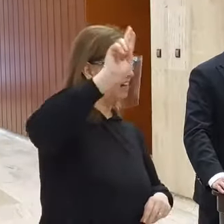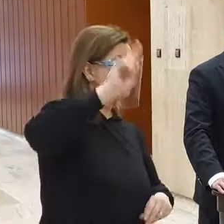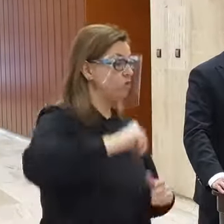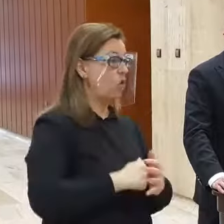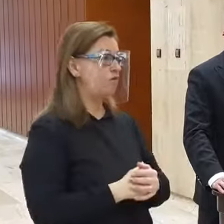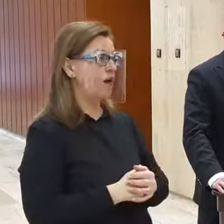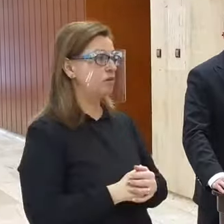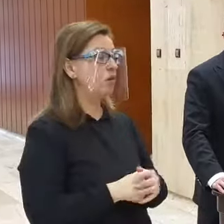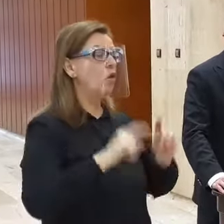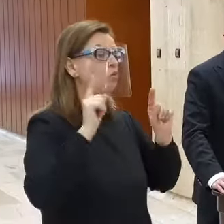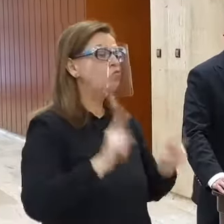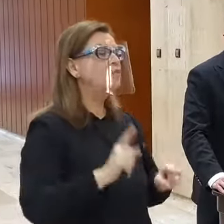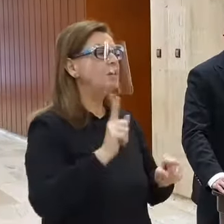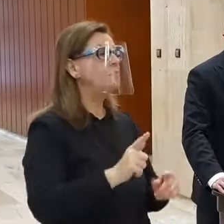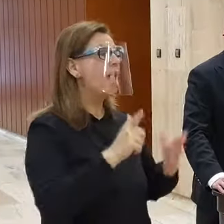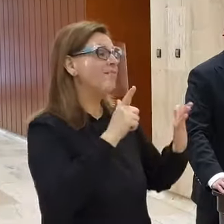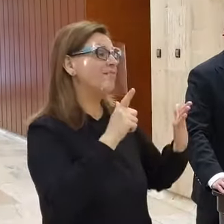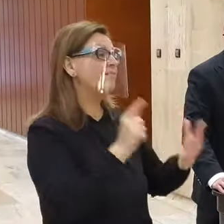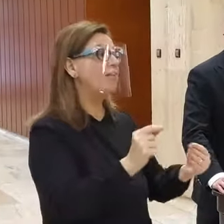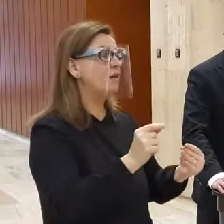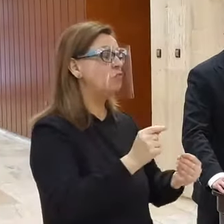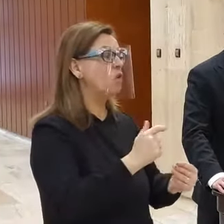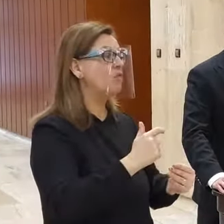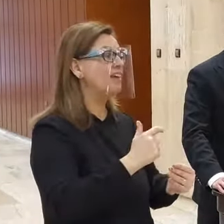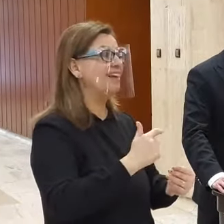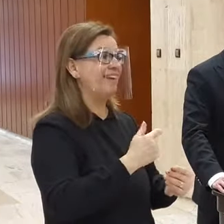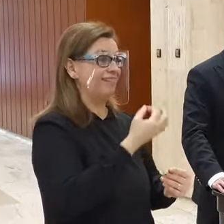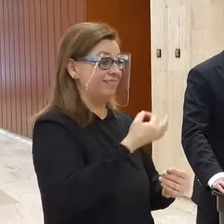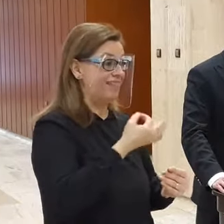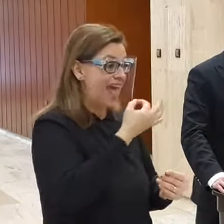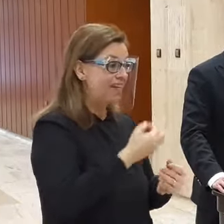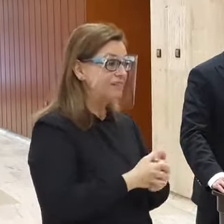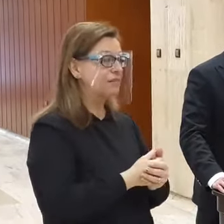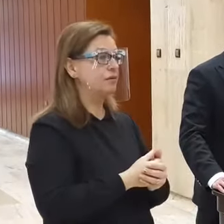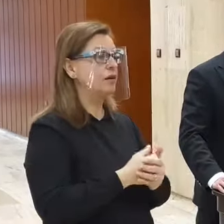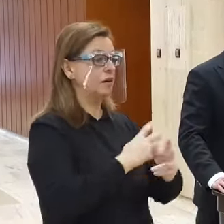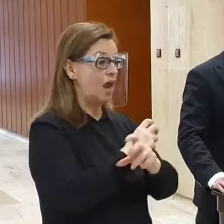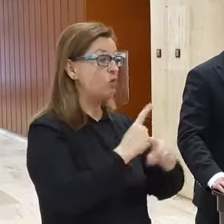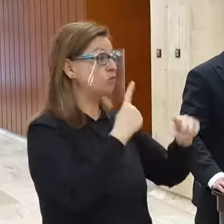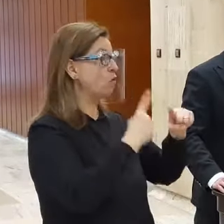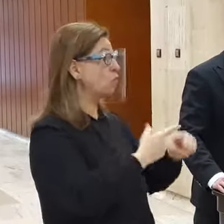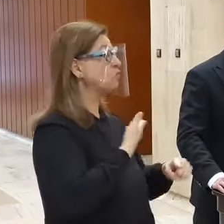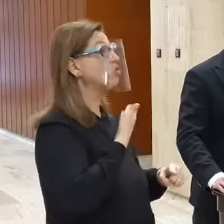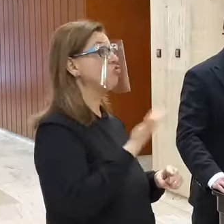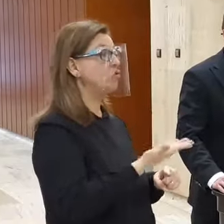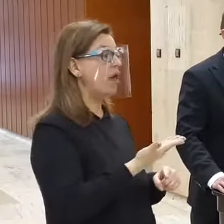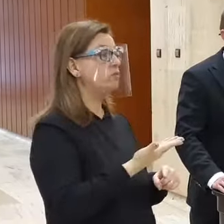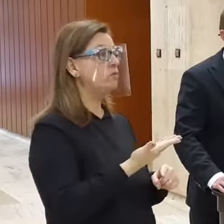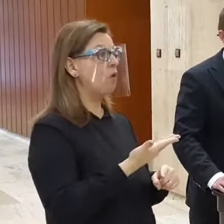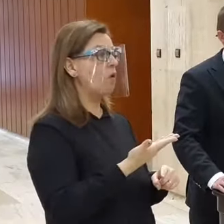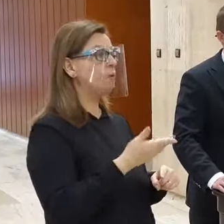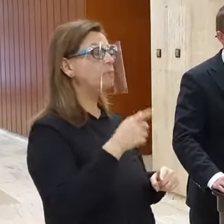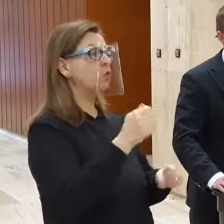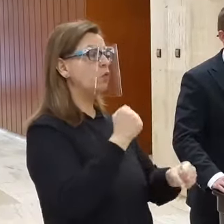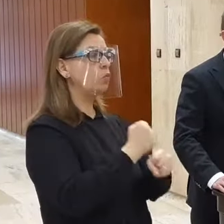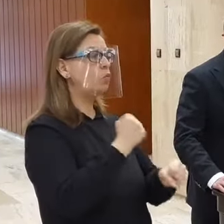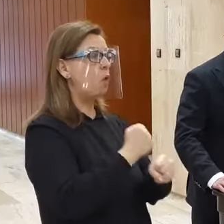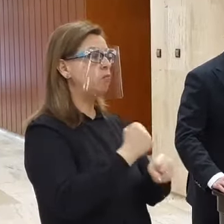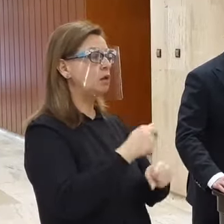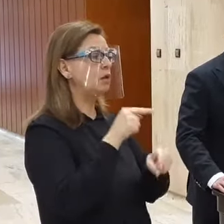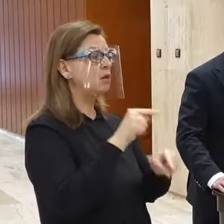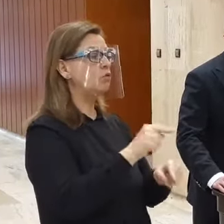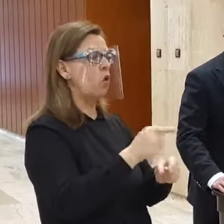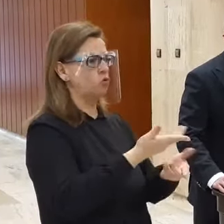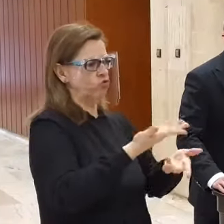musia mať najstarší 7-dňový test. A takisto Rakúsko aj Česko, ako ste viete, pristúpili do režimu, ktorý nám